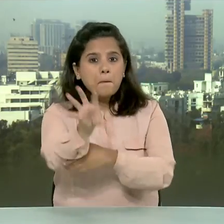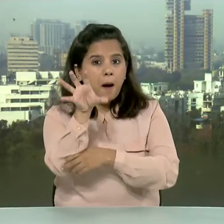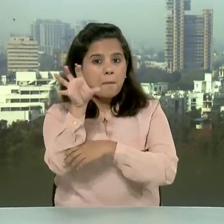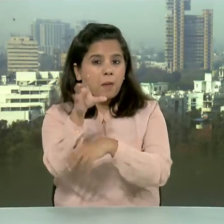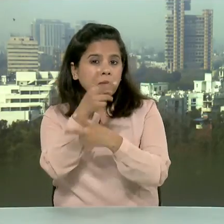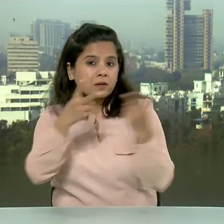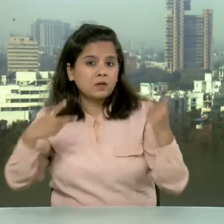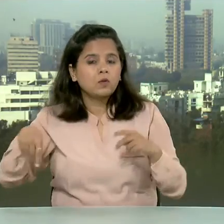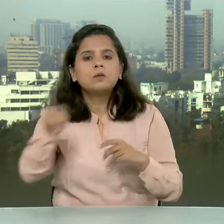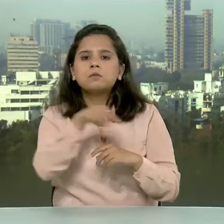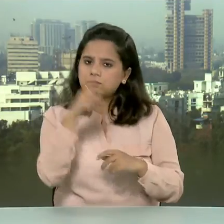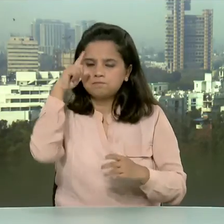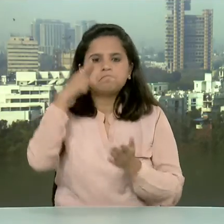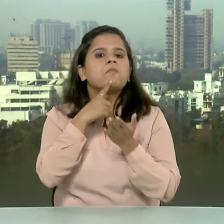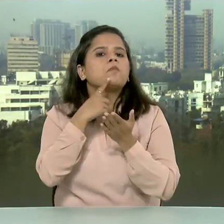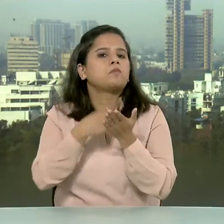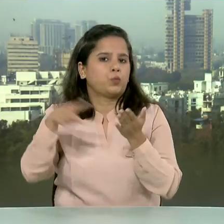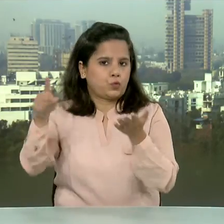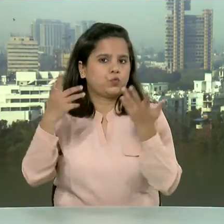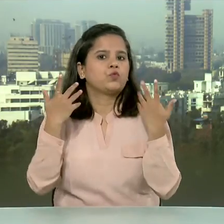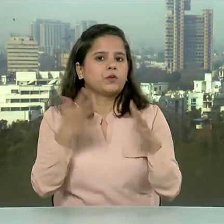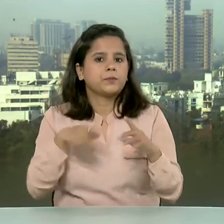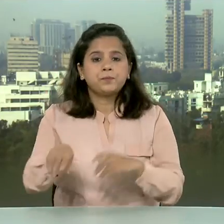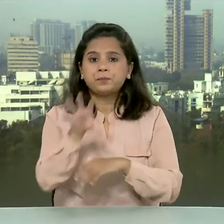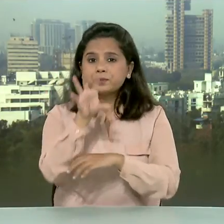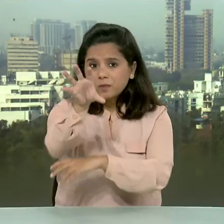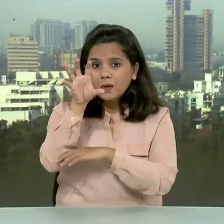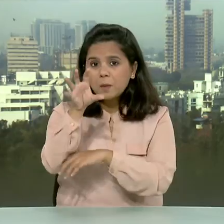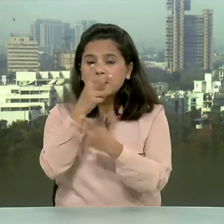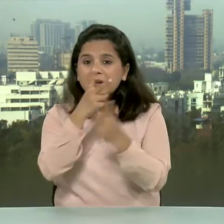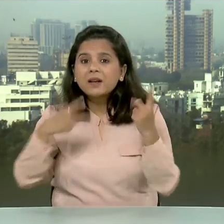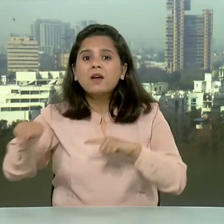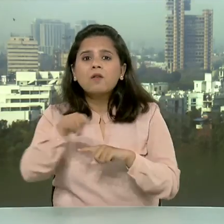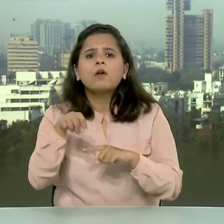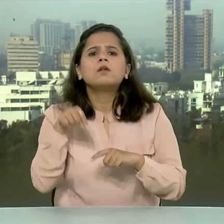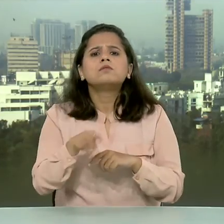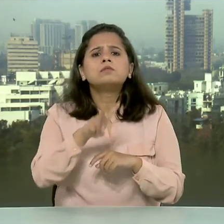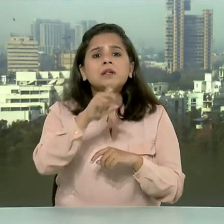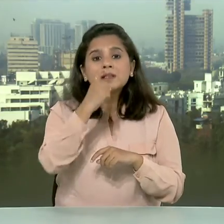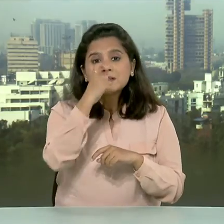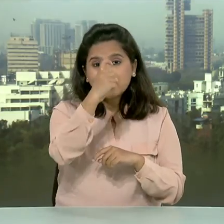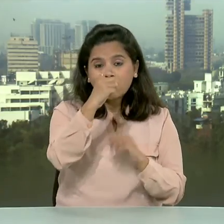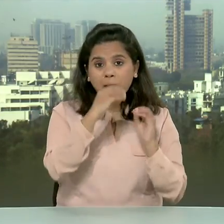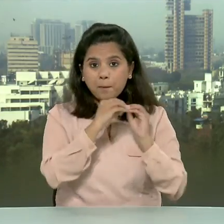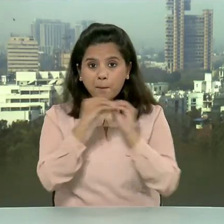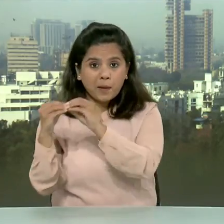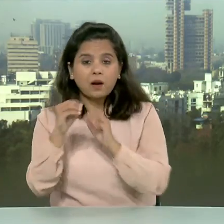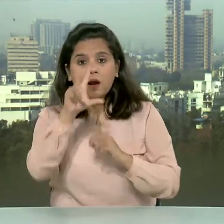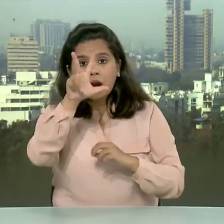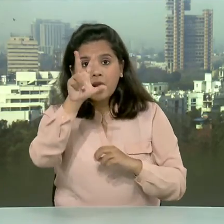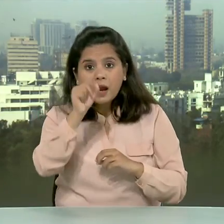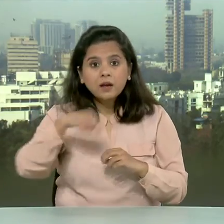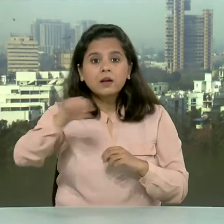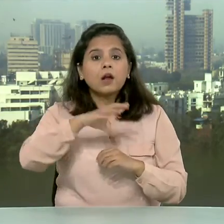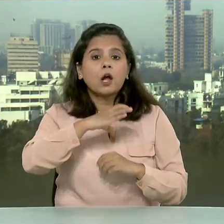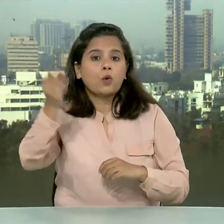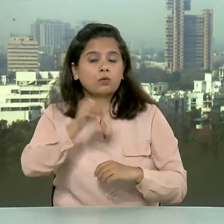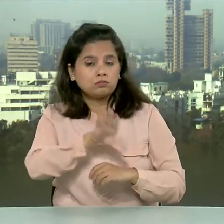प्रस्ताफ को मन्जूरी दी गए है इन राइफलों की खरीद पर लगभग 7 अरब 80 करोड रुपे खर्च होंगे